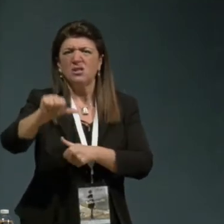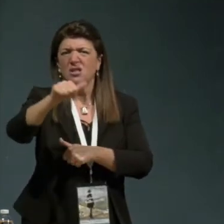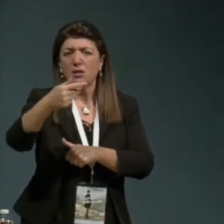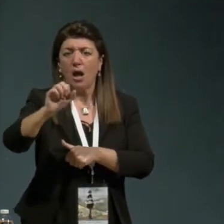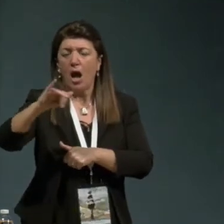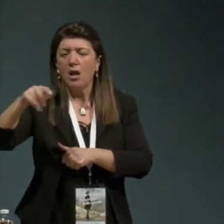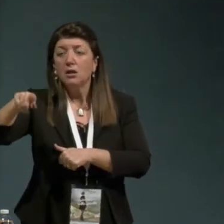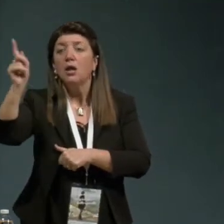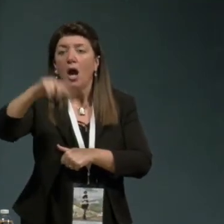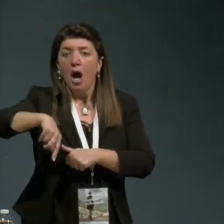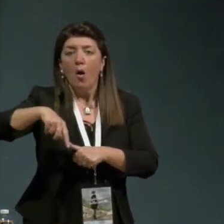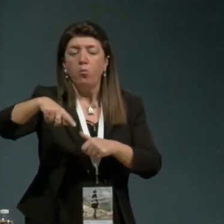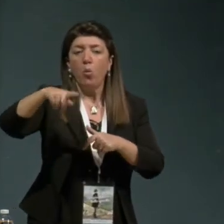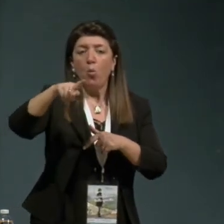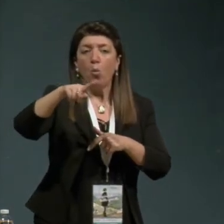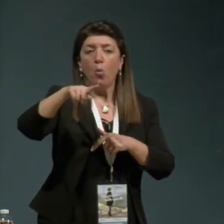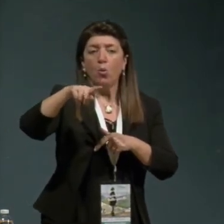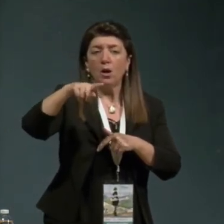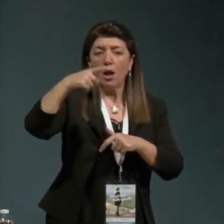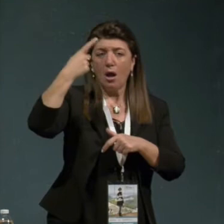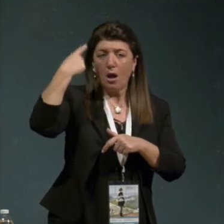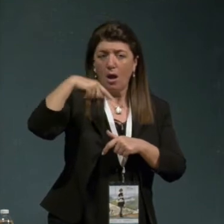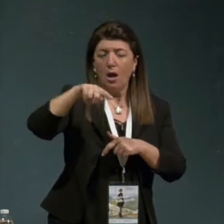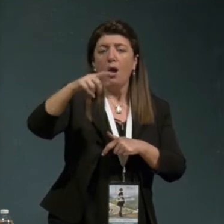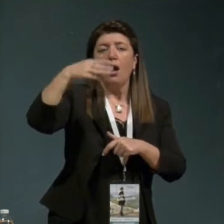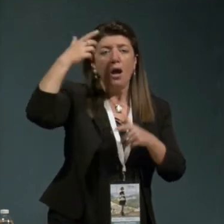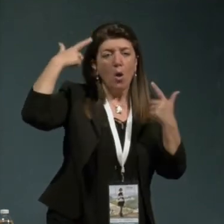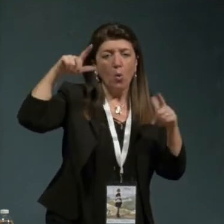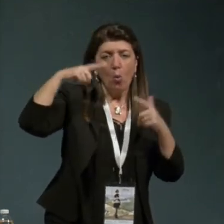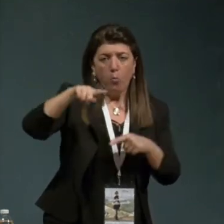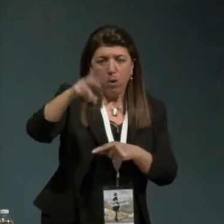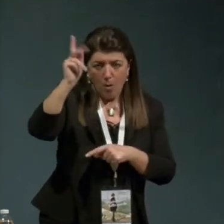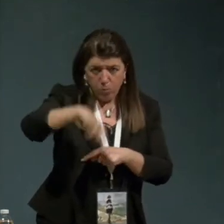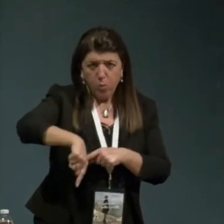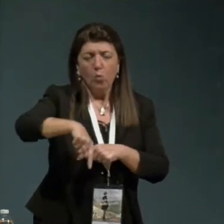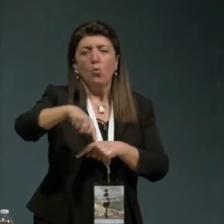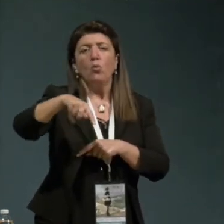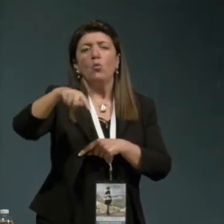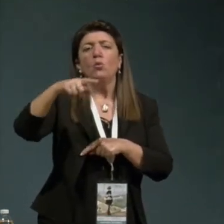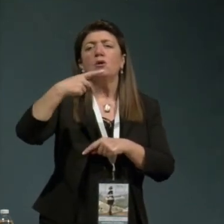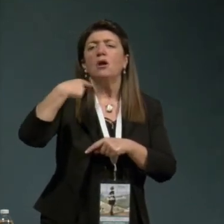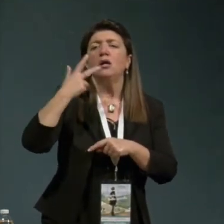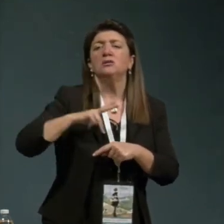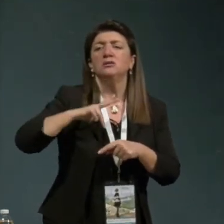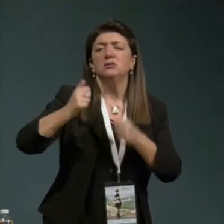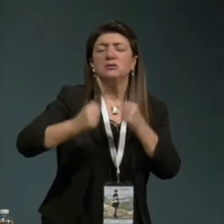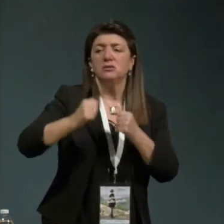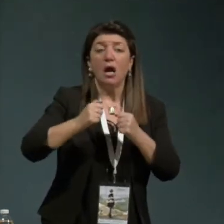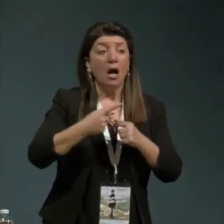molto idealizzato ha cominciato a essere criticato la speranza